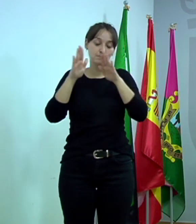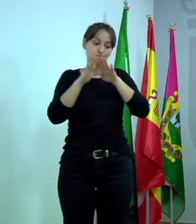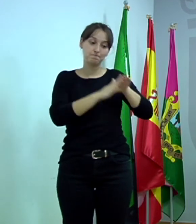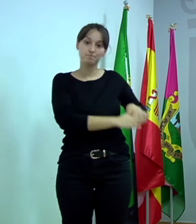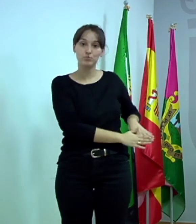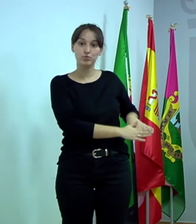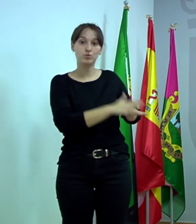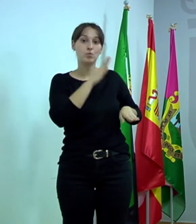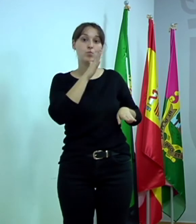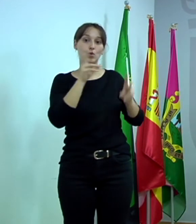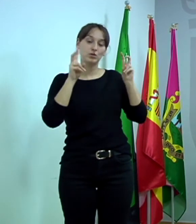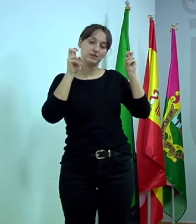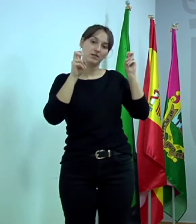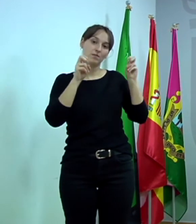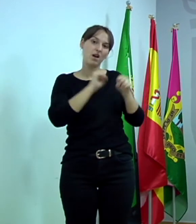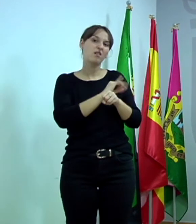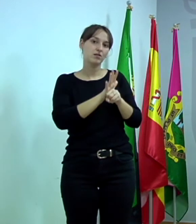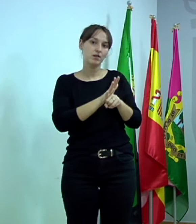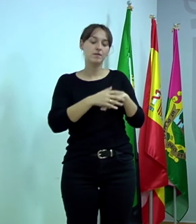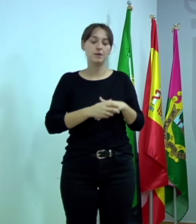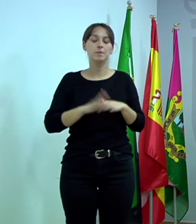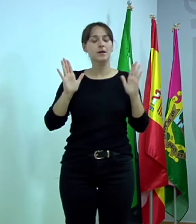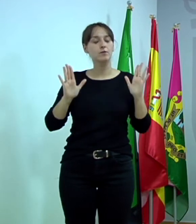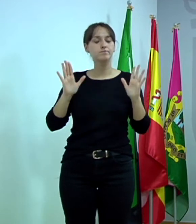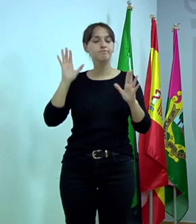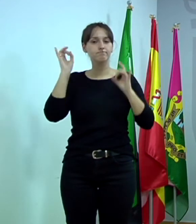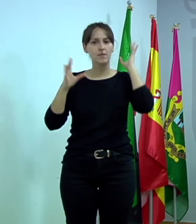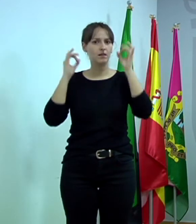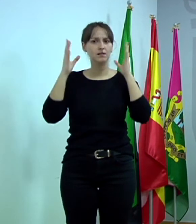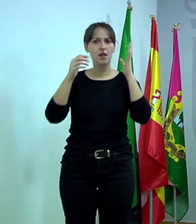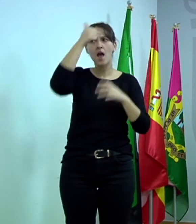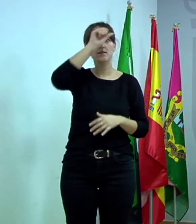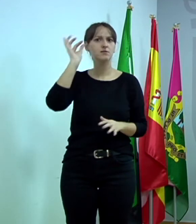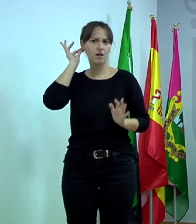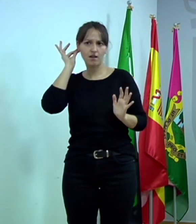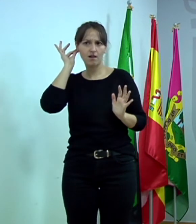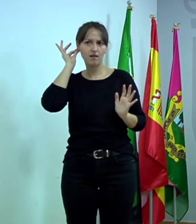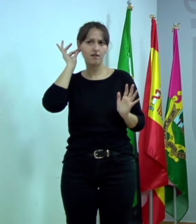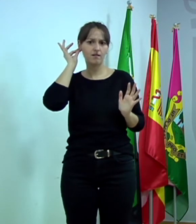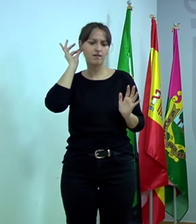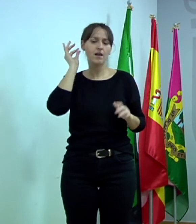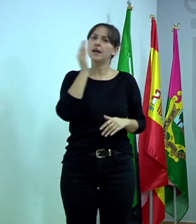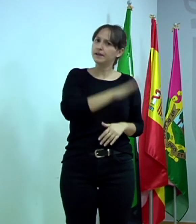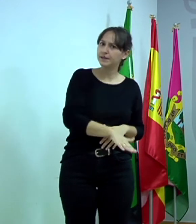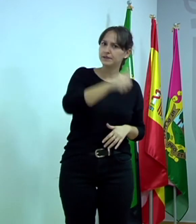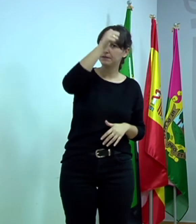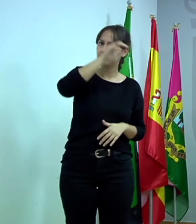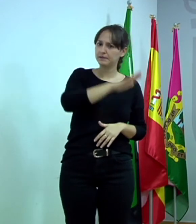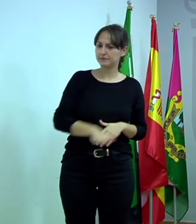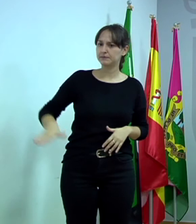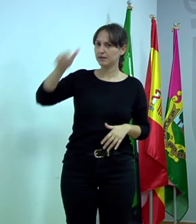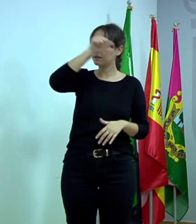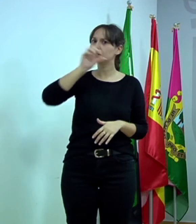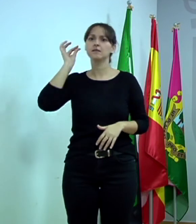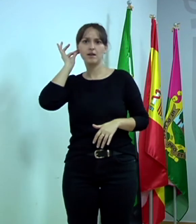por lo que no… Pero va a haber actividad igualmente. Sí, sí, sí. Vaya a estar los niños y las niñas, no les va a faltar la ilusión de ver a sus majestades, los reyes, y que en